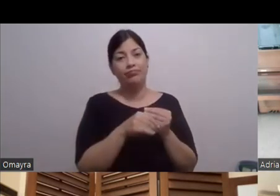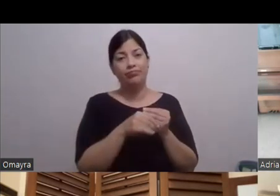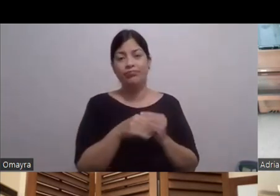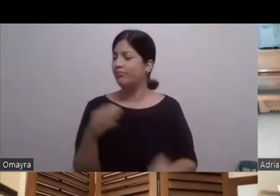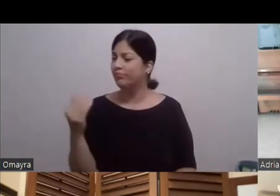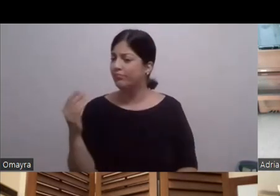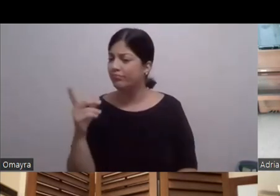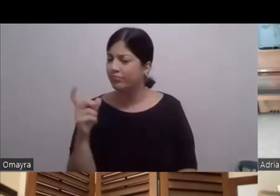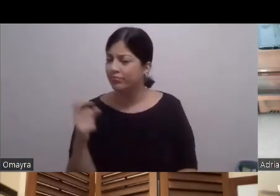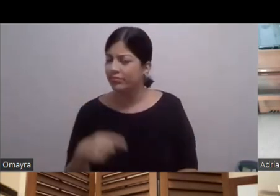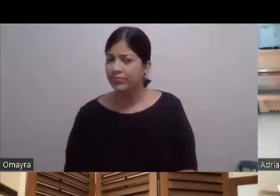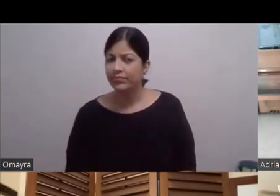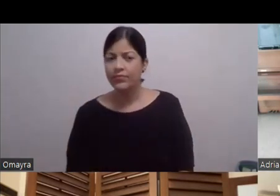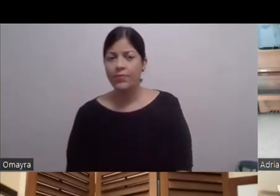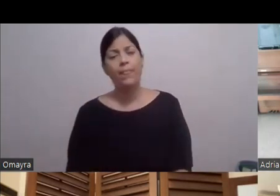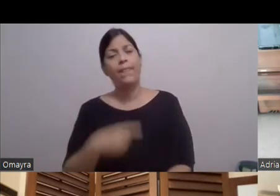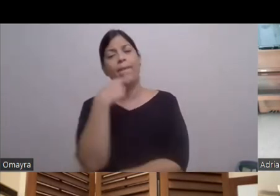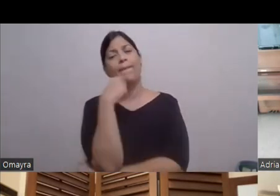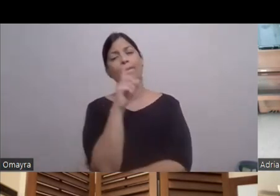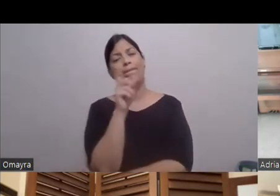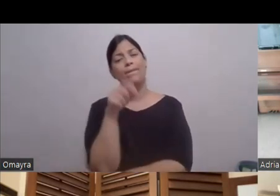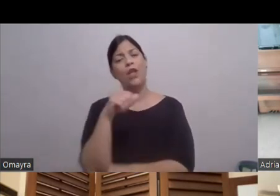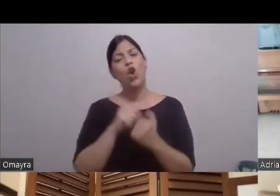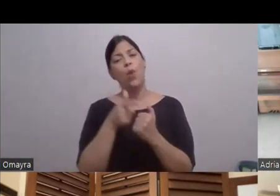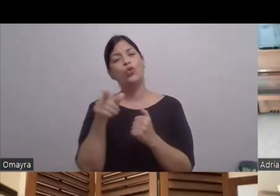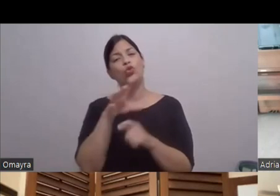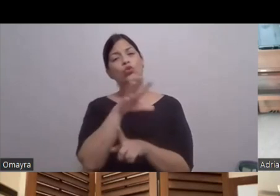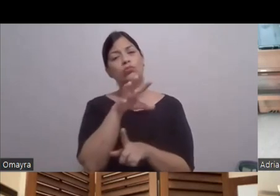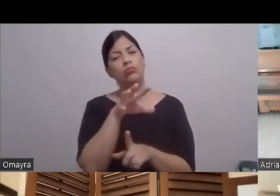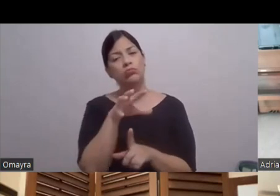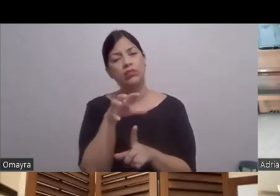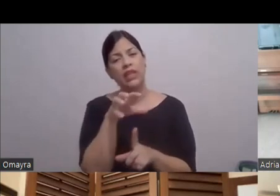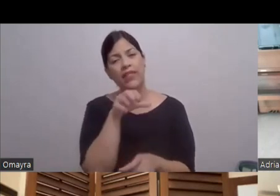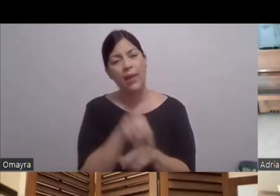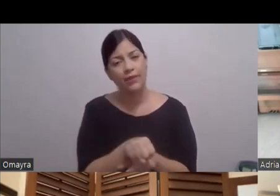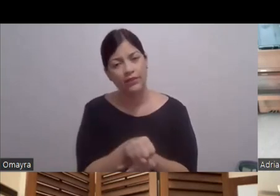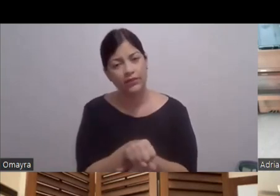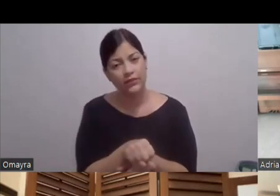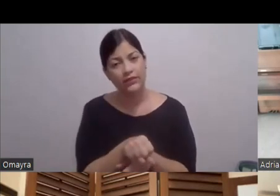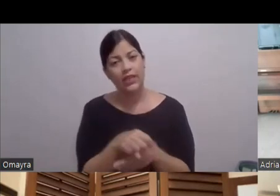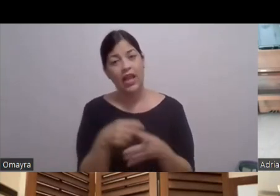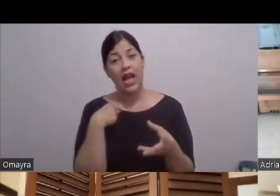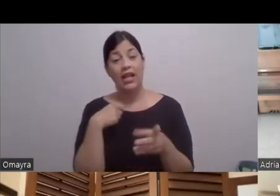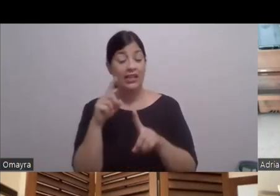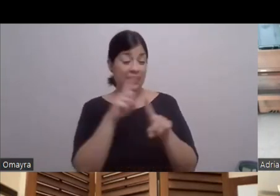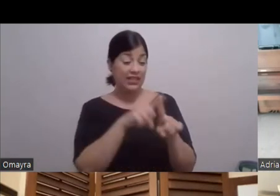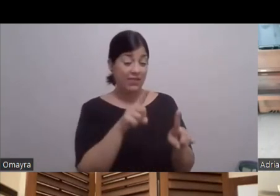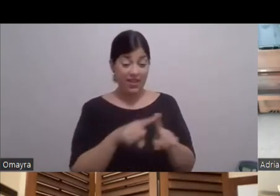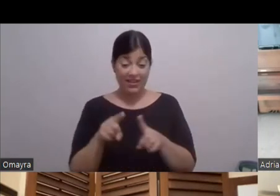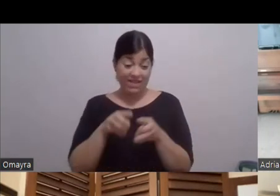pregunto Obviamente ¿Cómo te adaptas A los estilos diferentes De trabajo En los distintos países